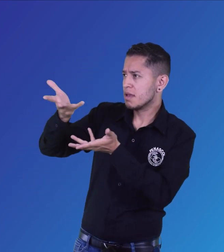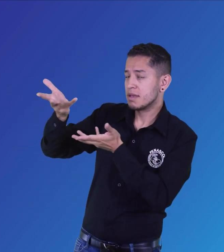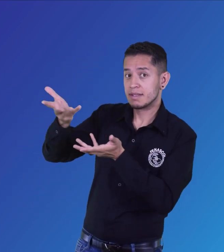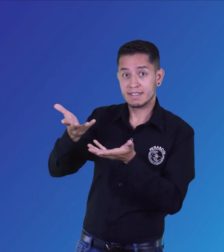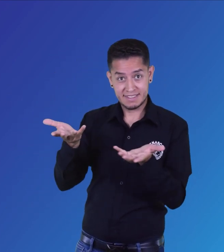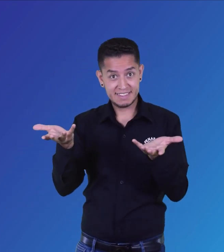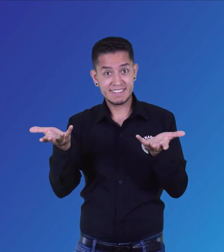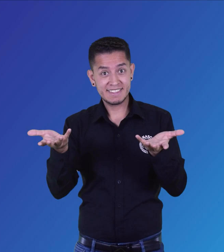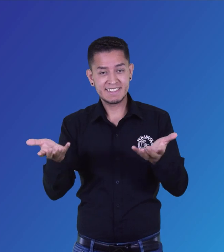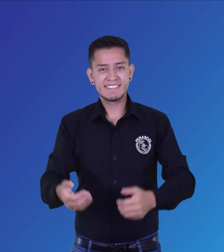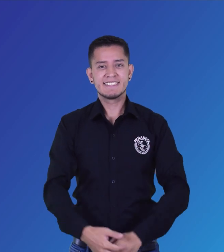por medio de la lengua de señas.